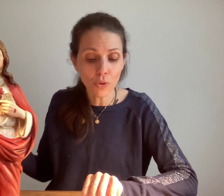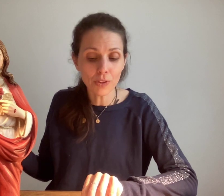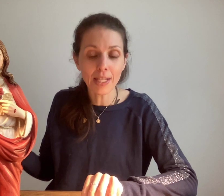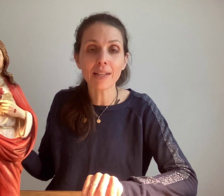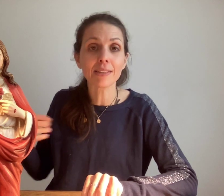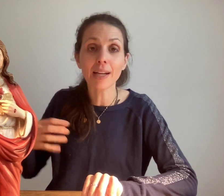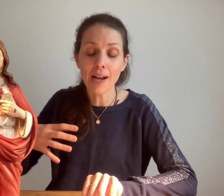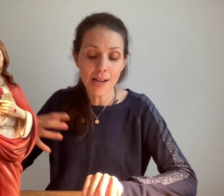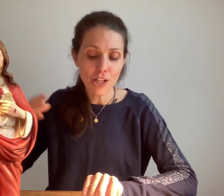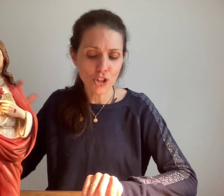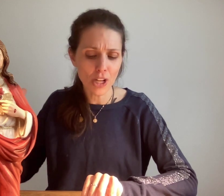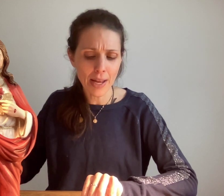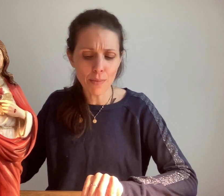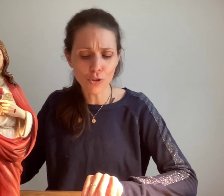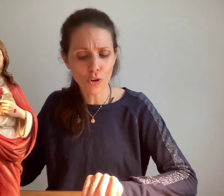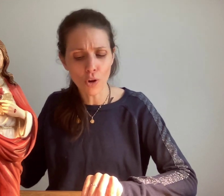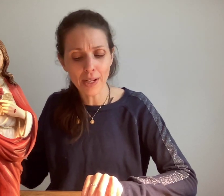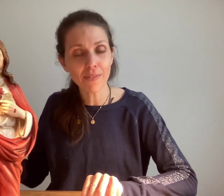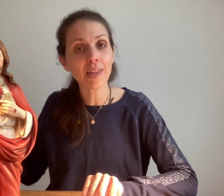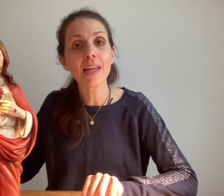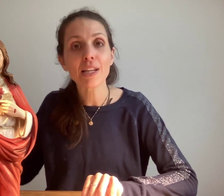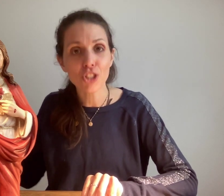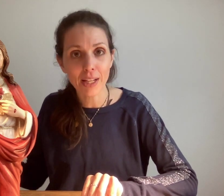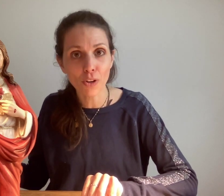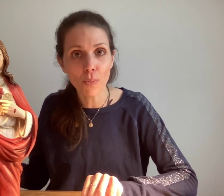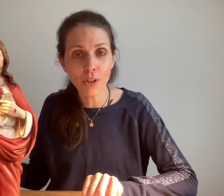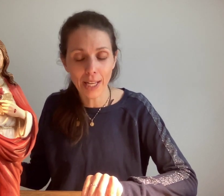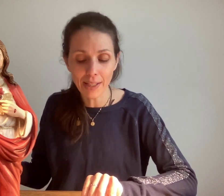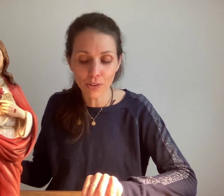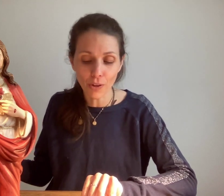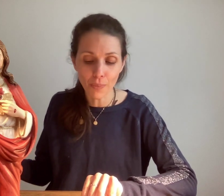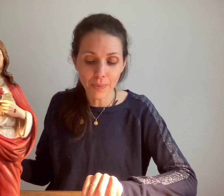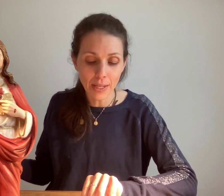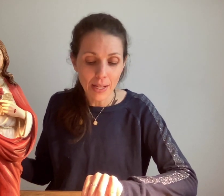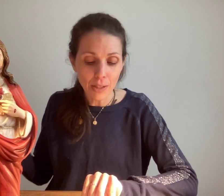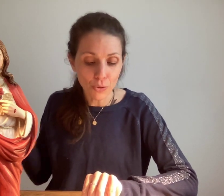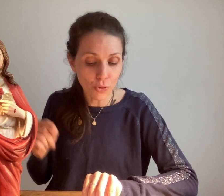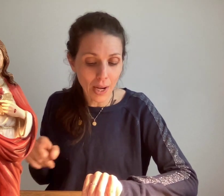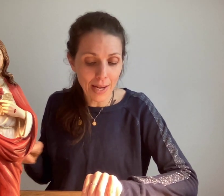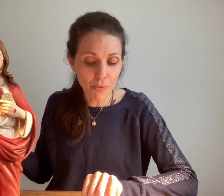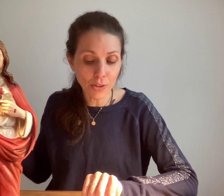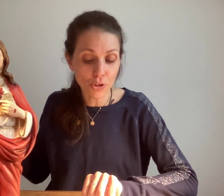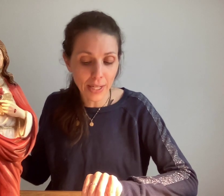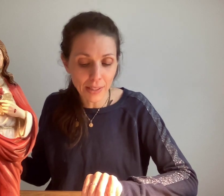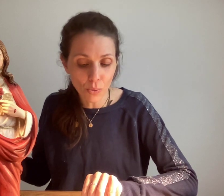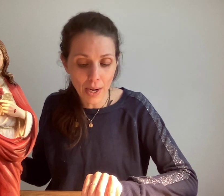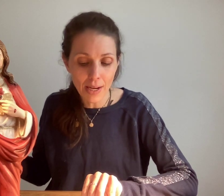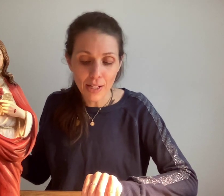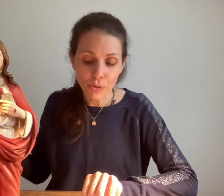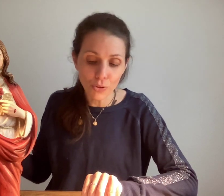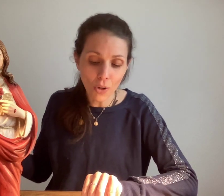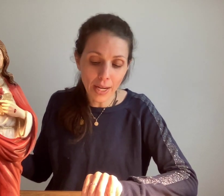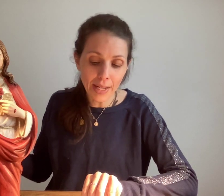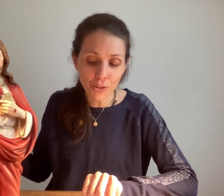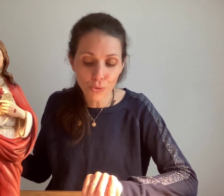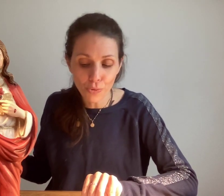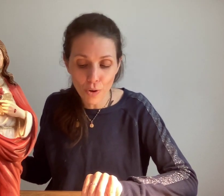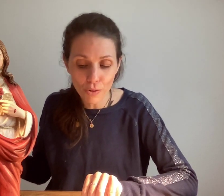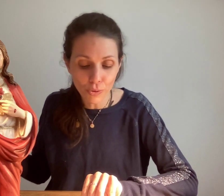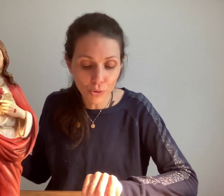entière, dira « J'aime, je glorifie, j'adore mon Créateur. Tu seras la voix de chaque étoile, du soleil, du vent, du